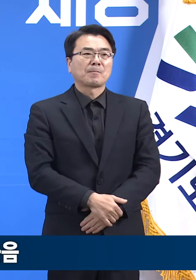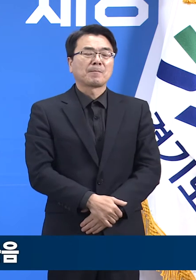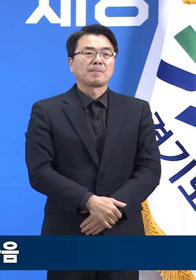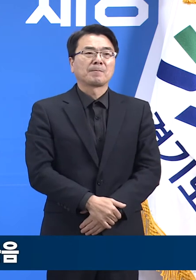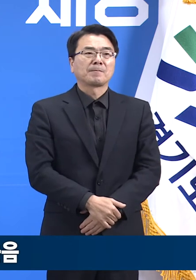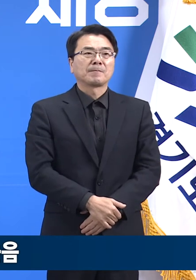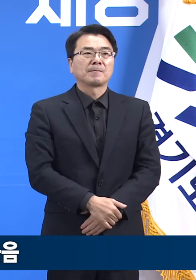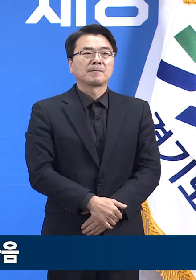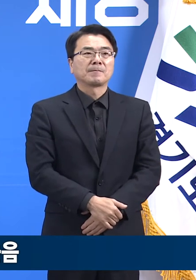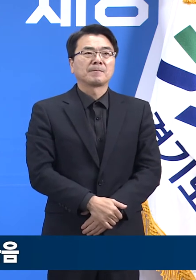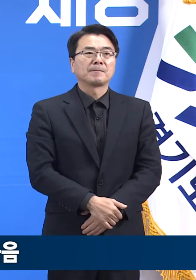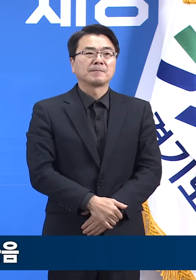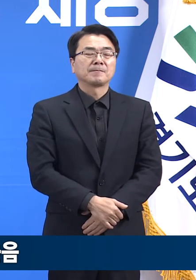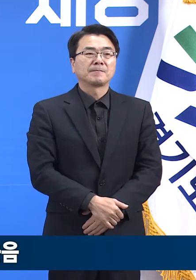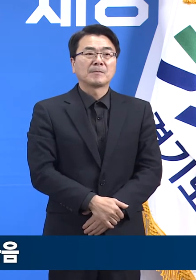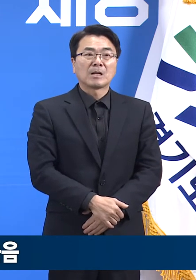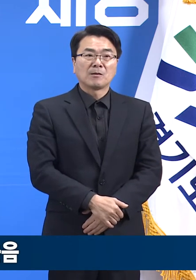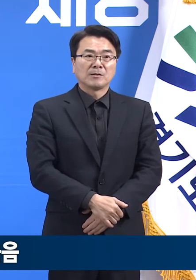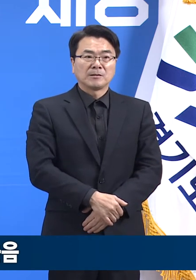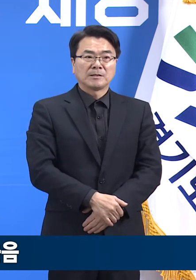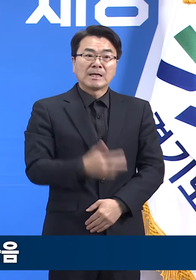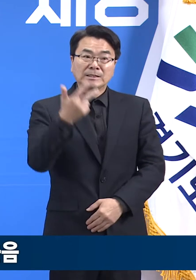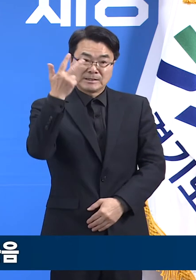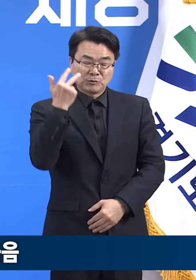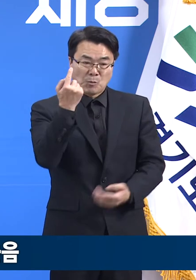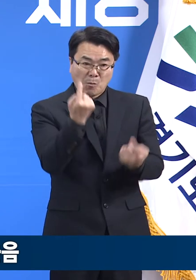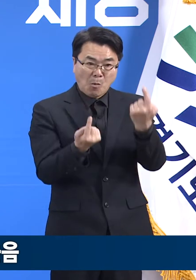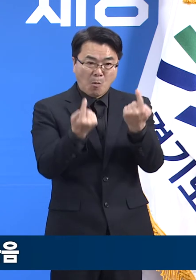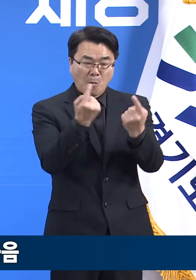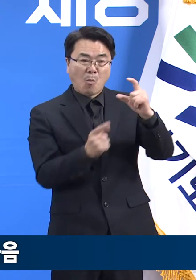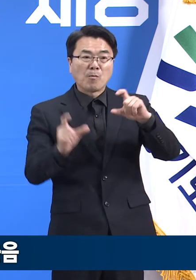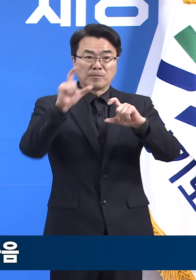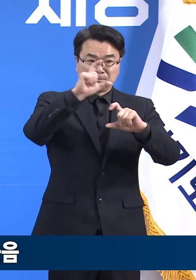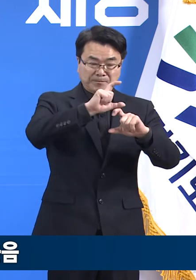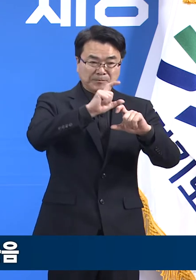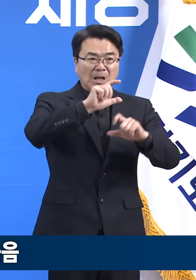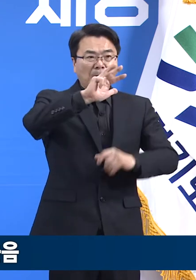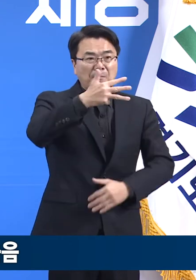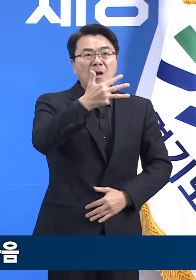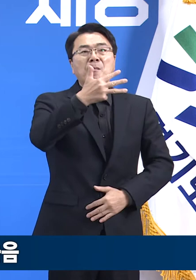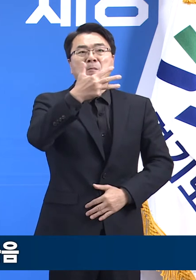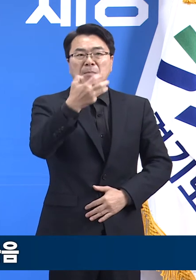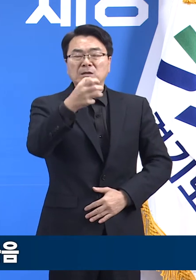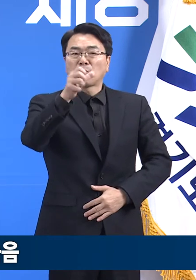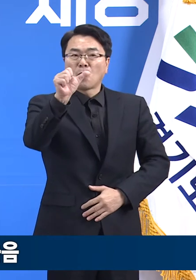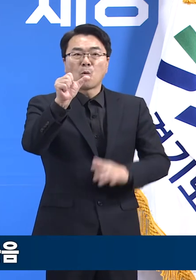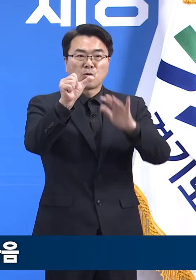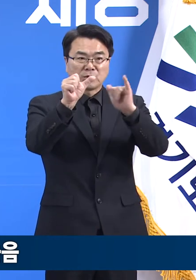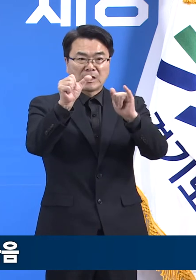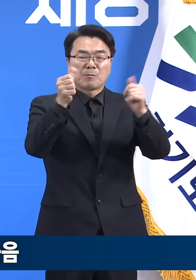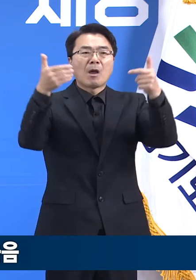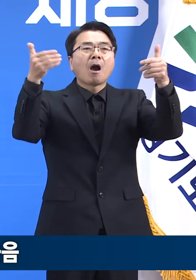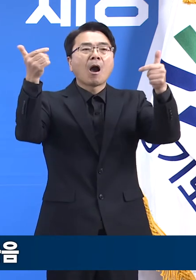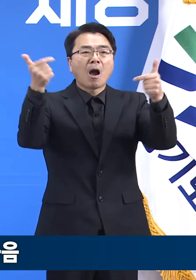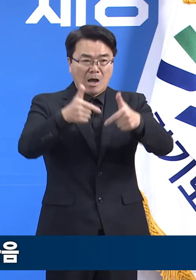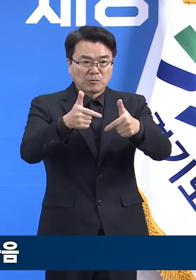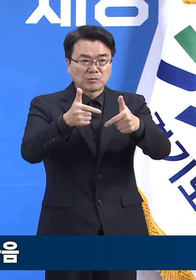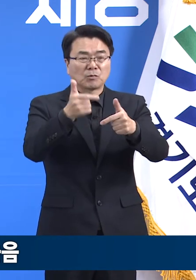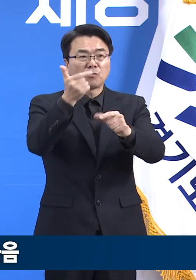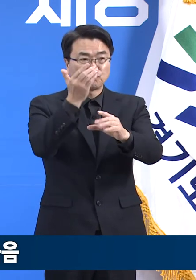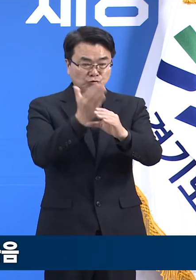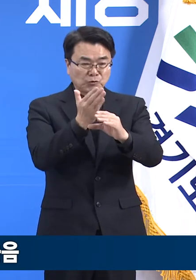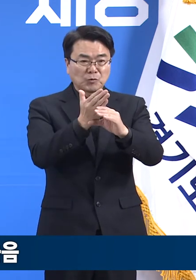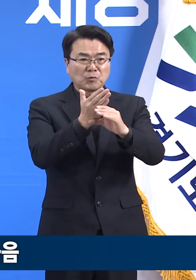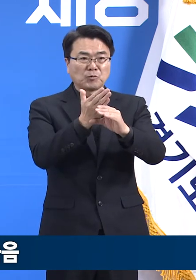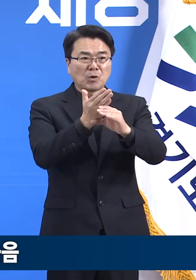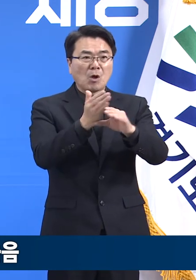확진자가 발생했습니다. 이는 전주의 3,325명 대비 885명 감소한 수치이며 전체